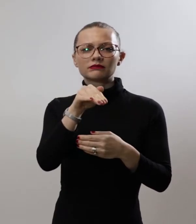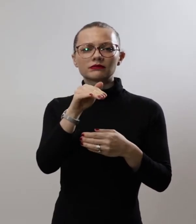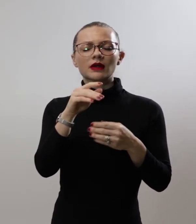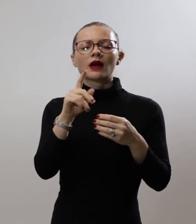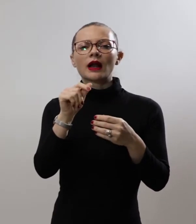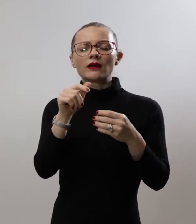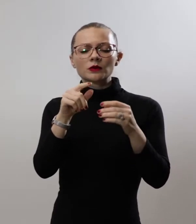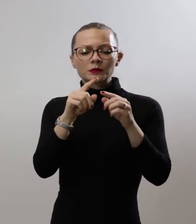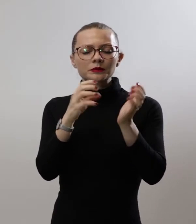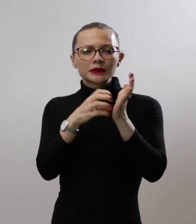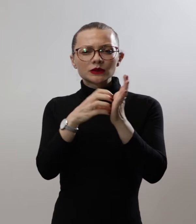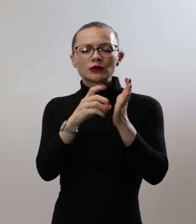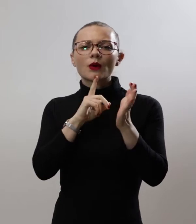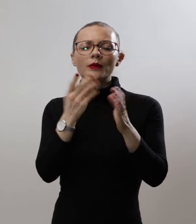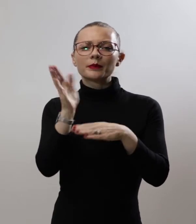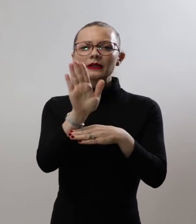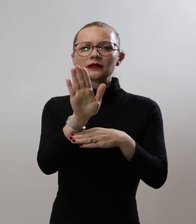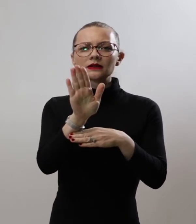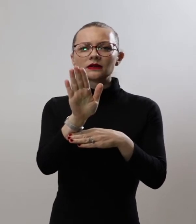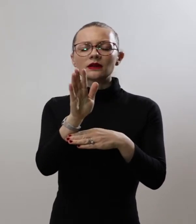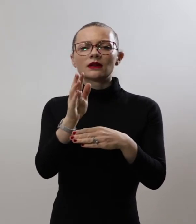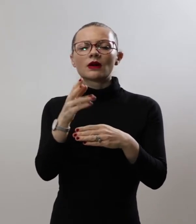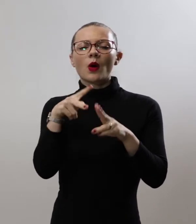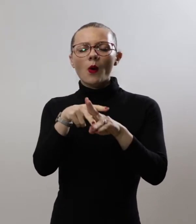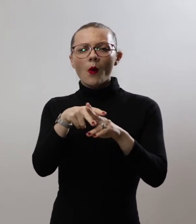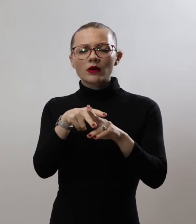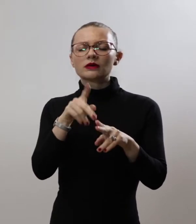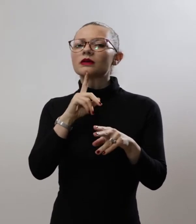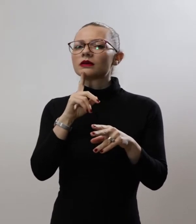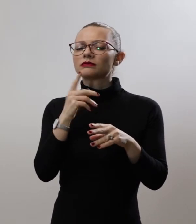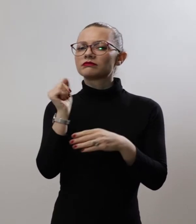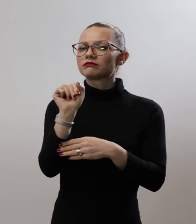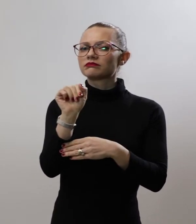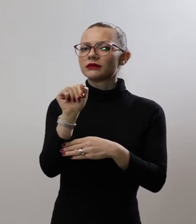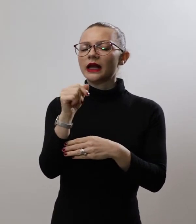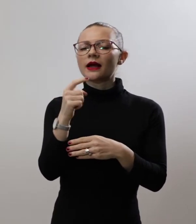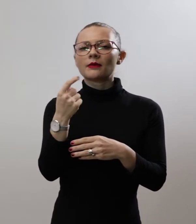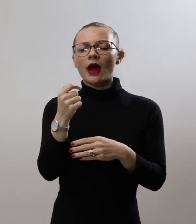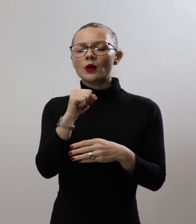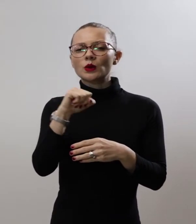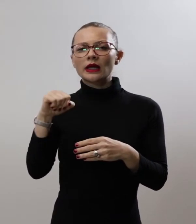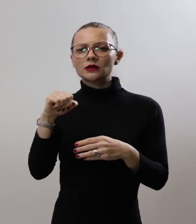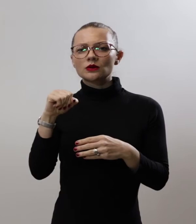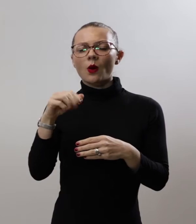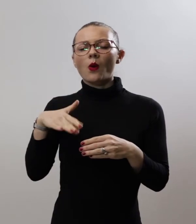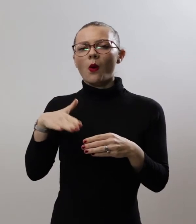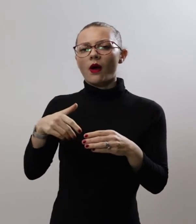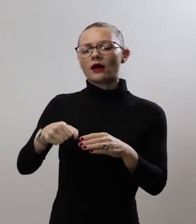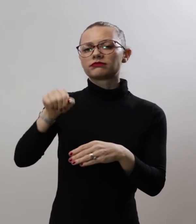поле Во кое е представен оседлан конь Свртен кон десно, со подигната лева нога А уздите